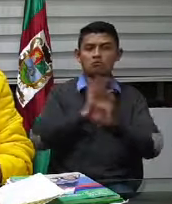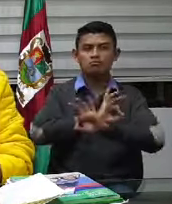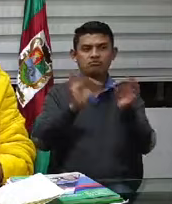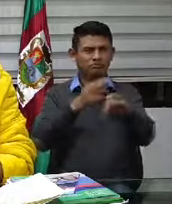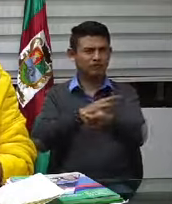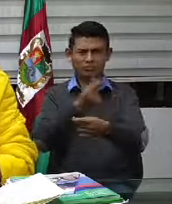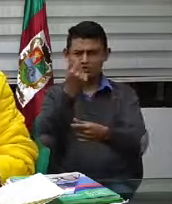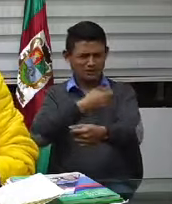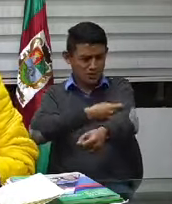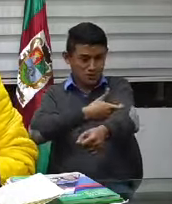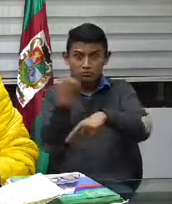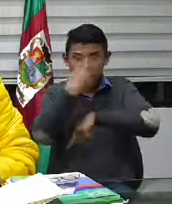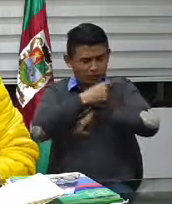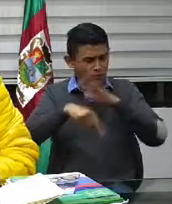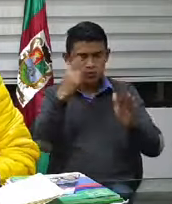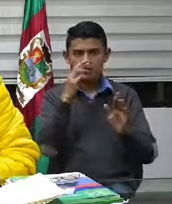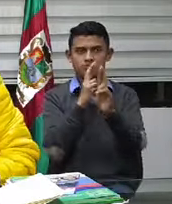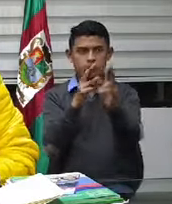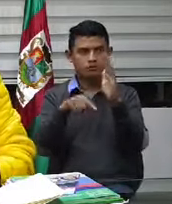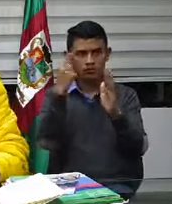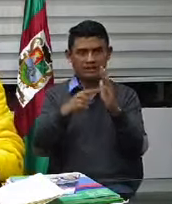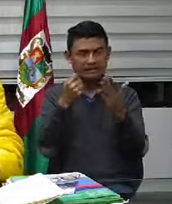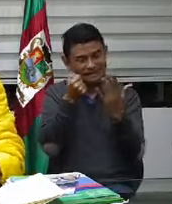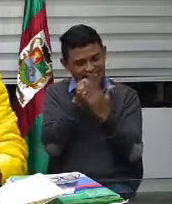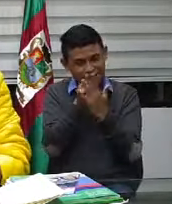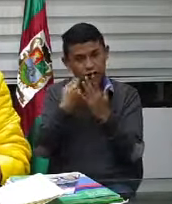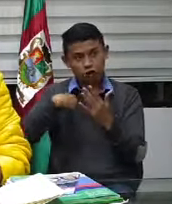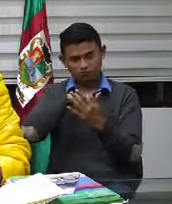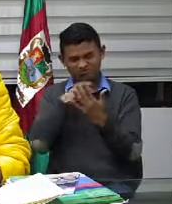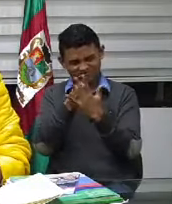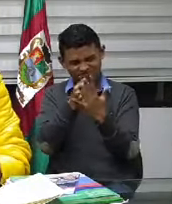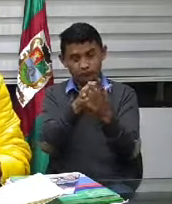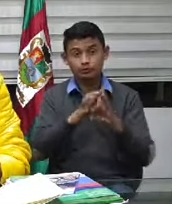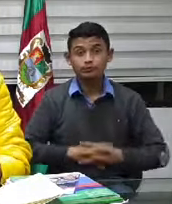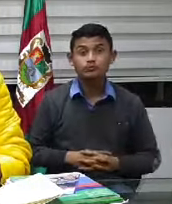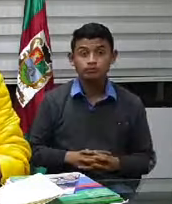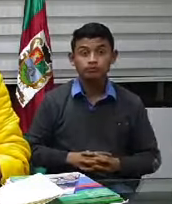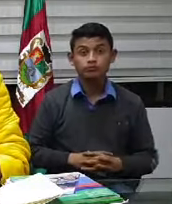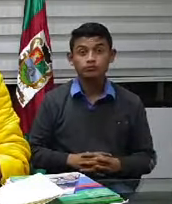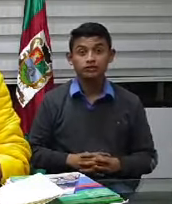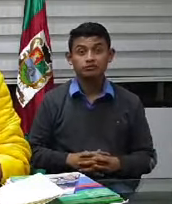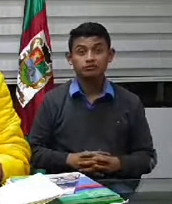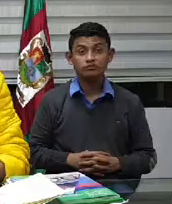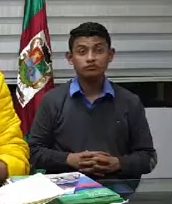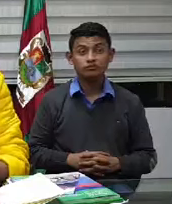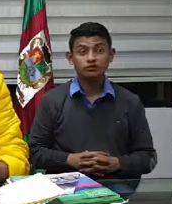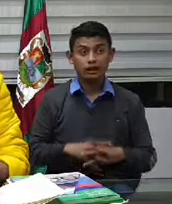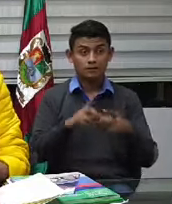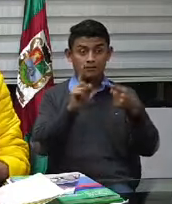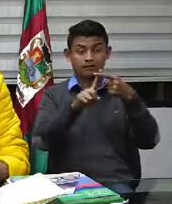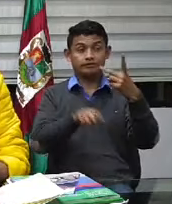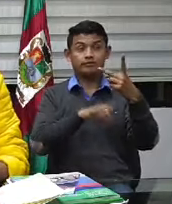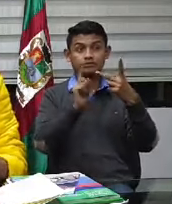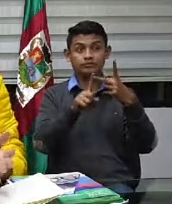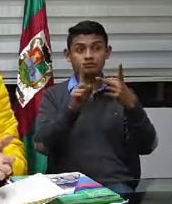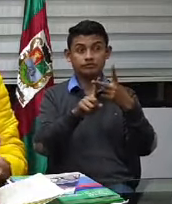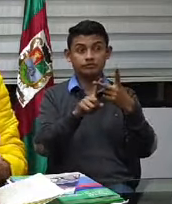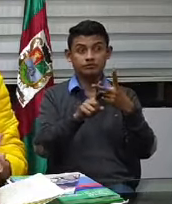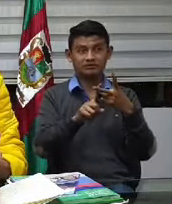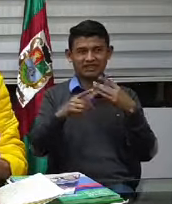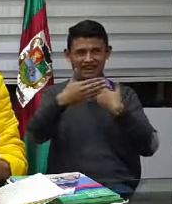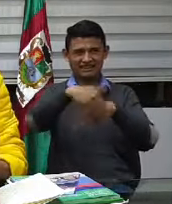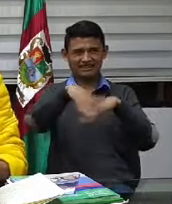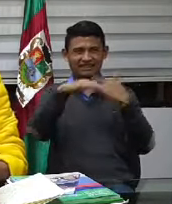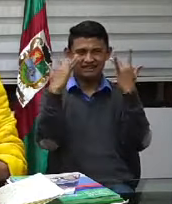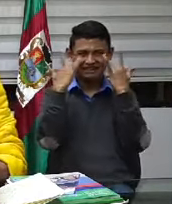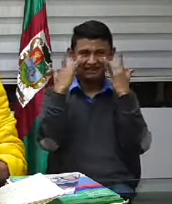ese es algo a que le vamos a trabajar dos el tema de la desinfección también es importante lo que les quiero contar es que bueno ya se